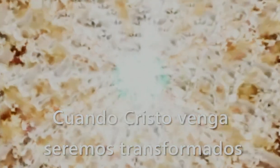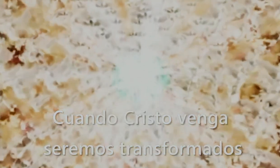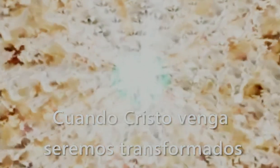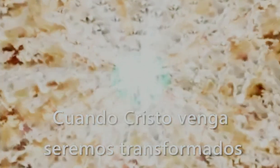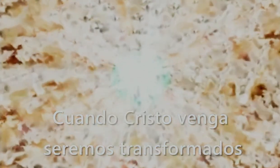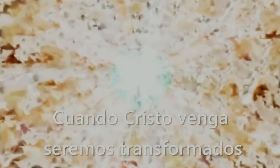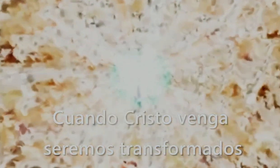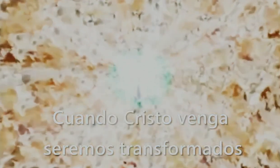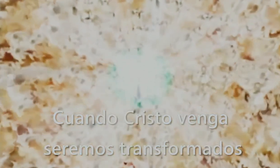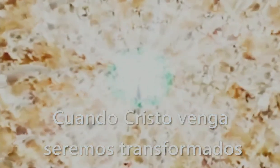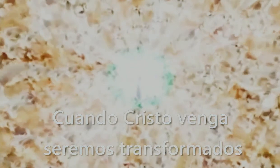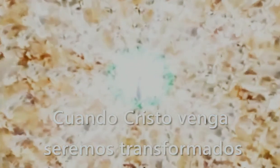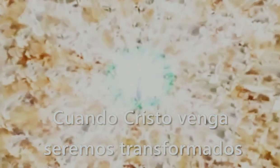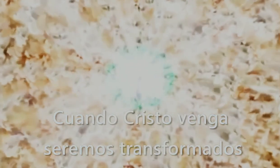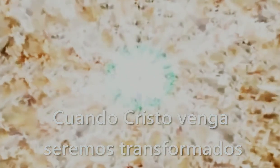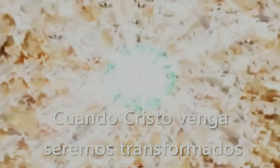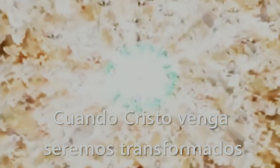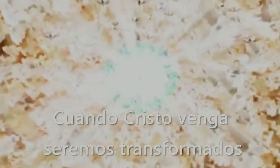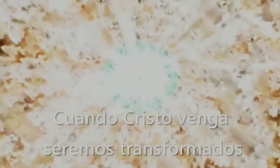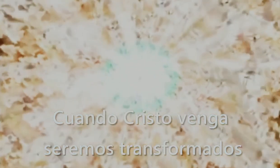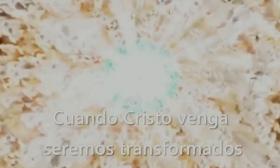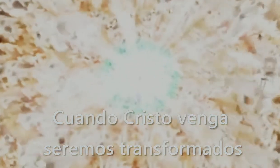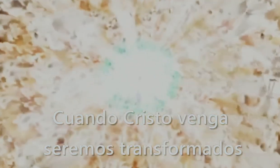Cuando Cristo Vengan